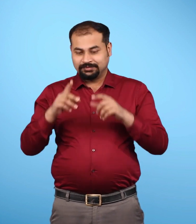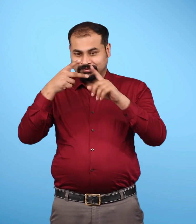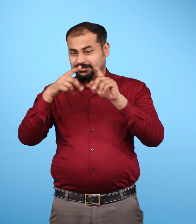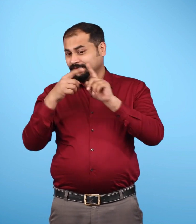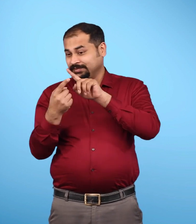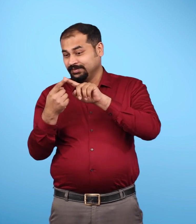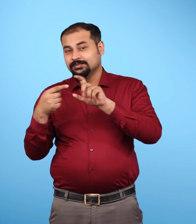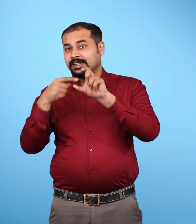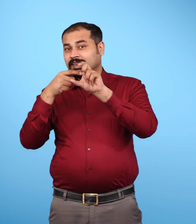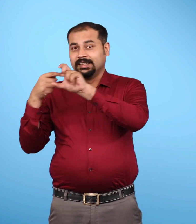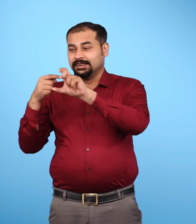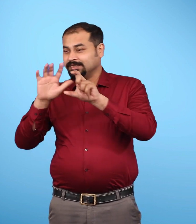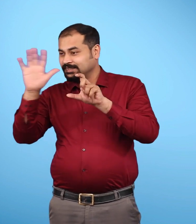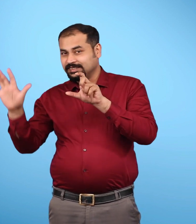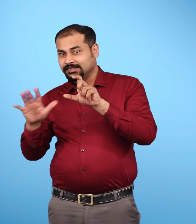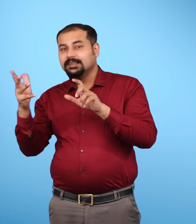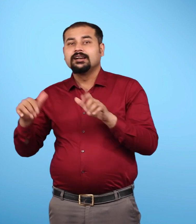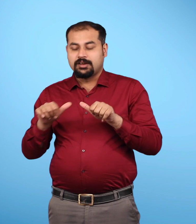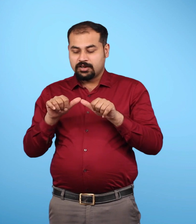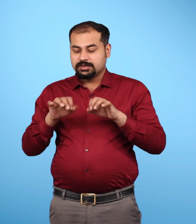तथा पूर्व में आस्ट्रेलिया स्थित है